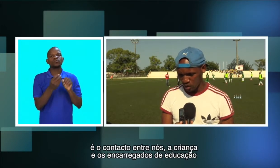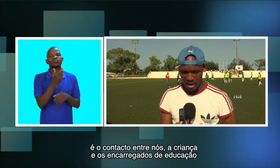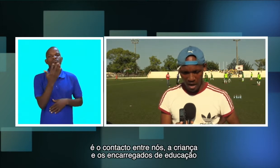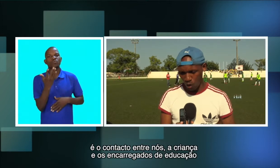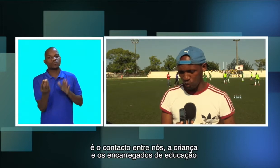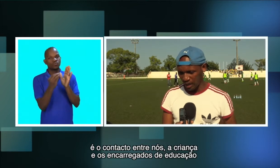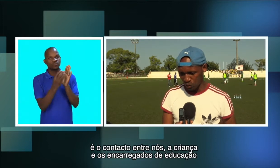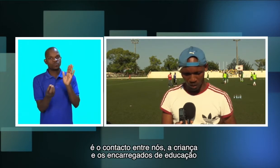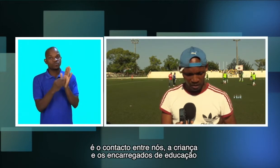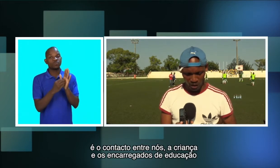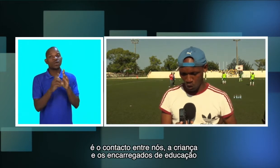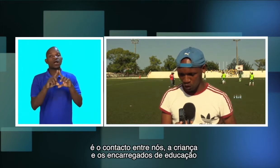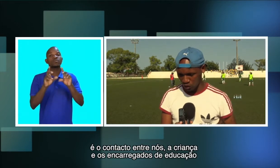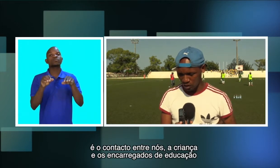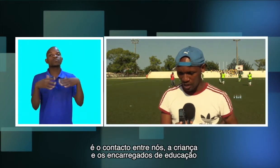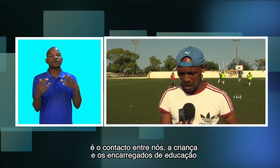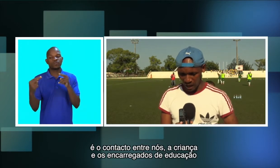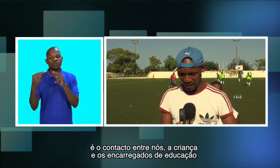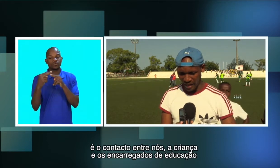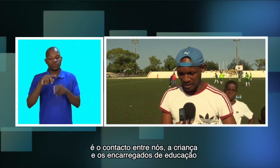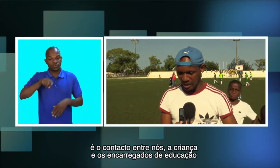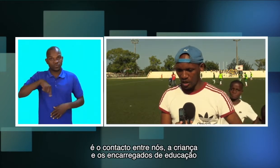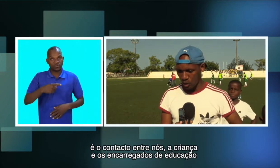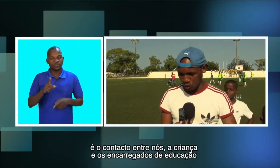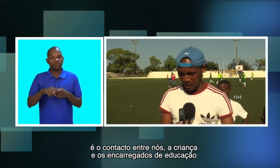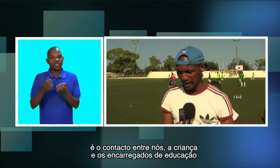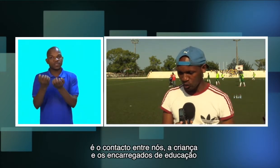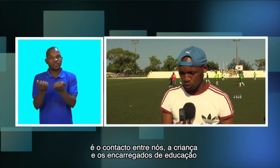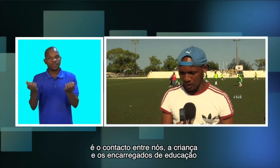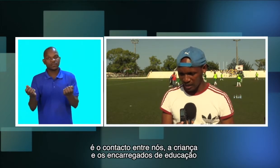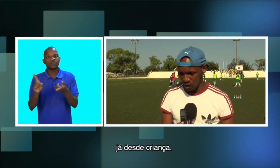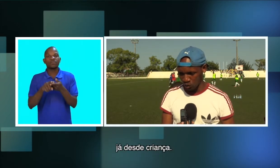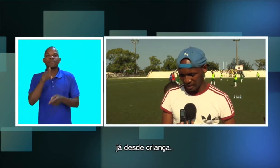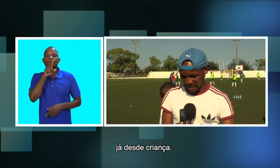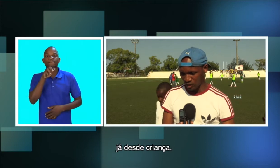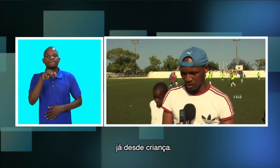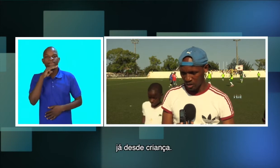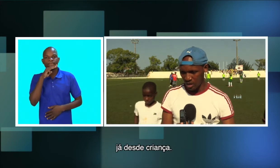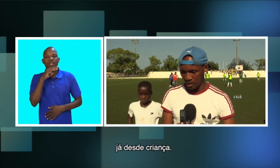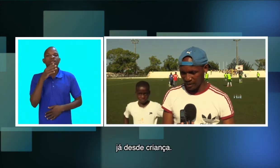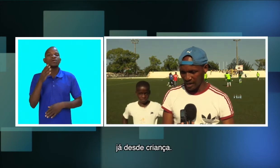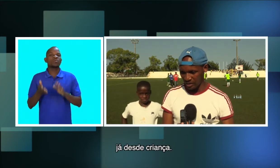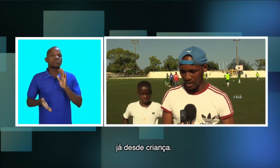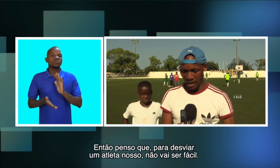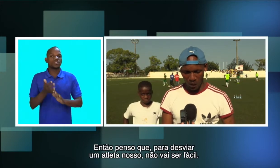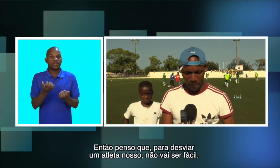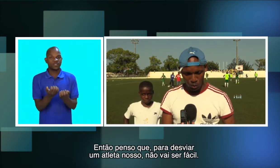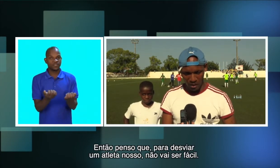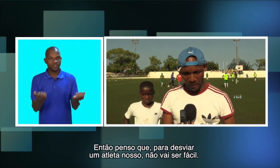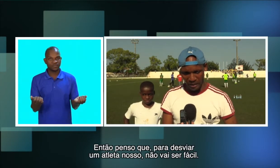é o contato entre nós, a criança e os encarregados de educação, já desde criança. Então penso que para